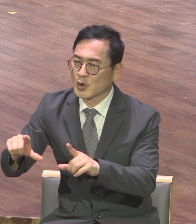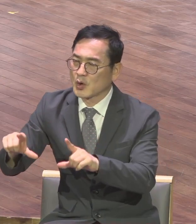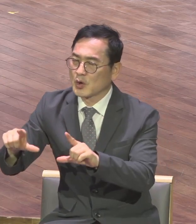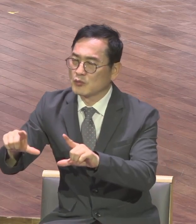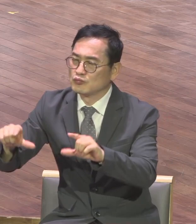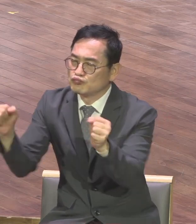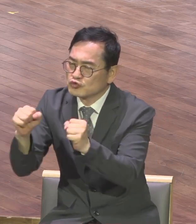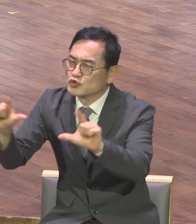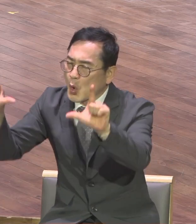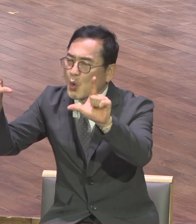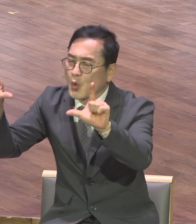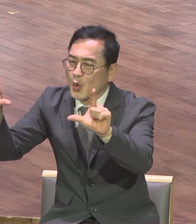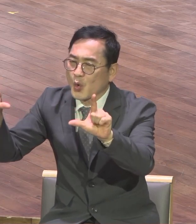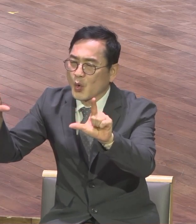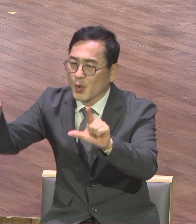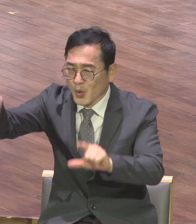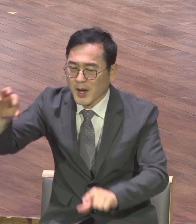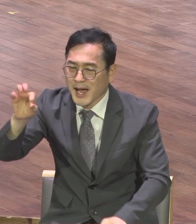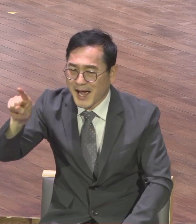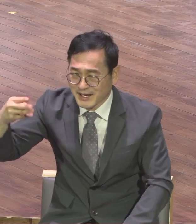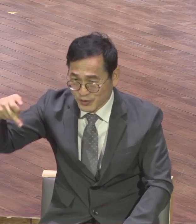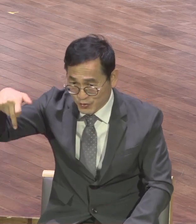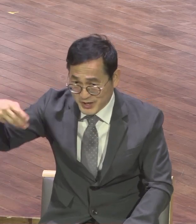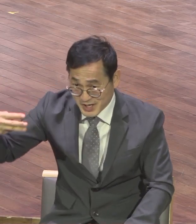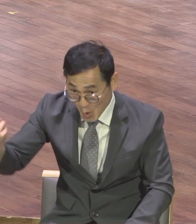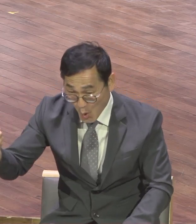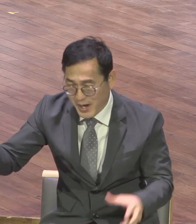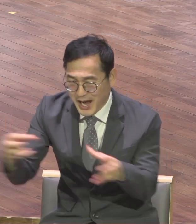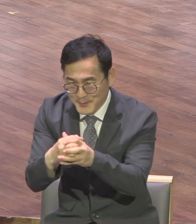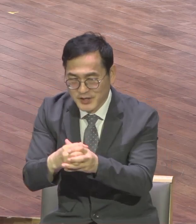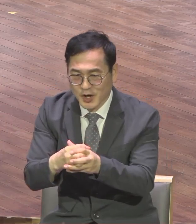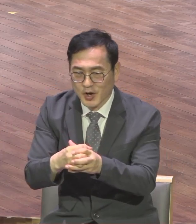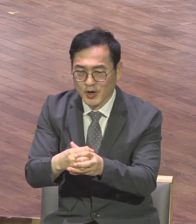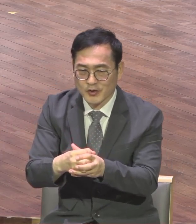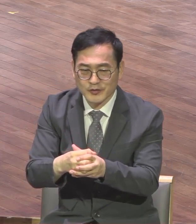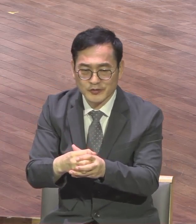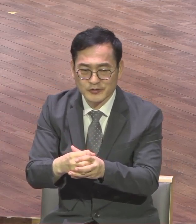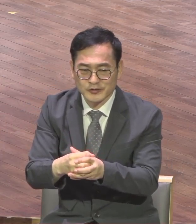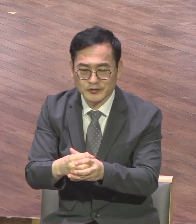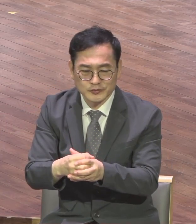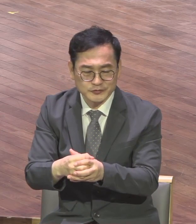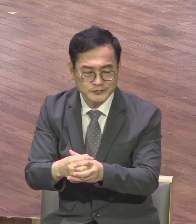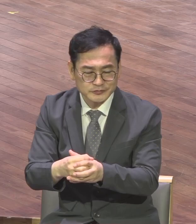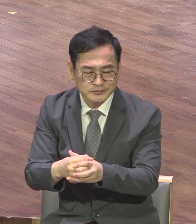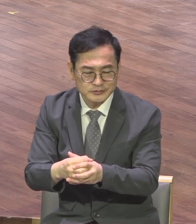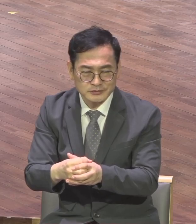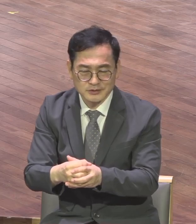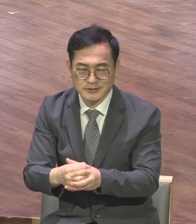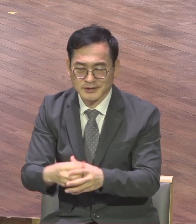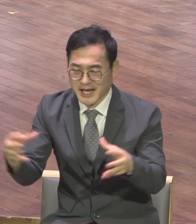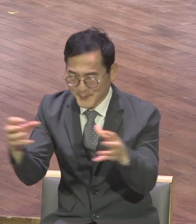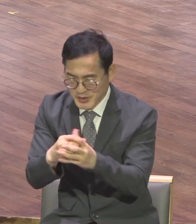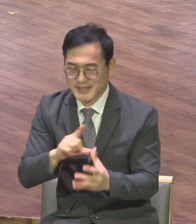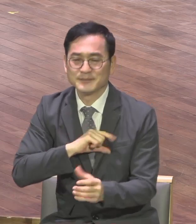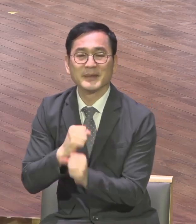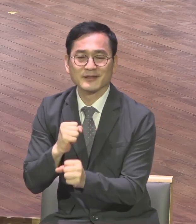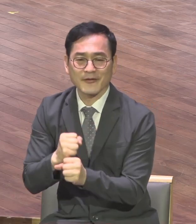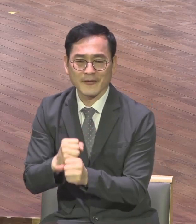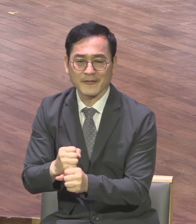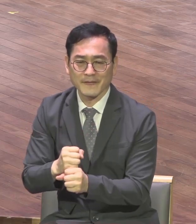북동풍 그런 뜻이에요 북동풍 북동풍이 불어오어요 이 폭풍을 만나게 되면 배는